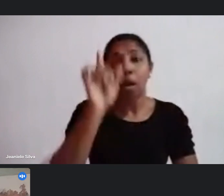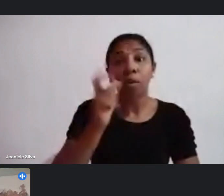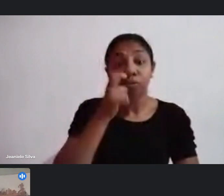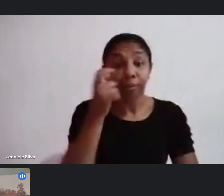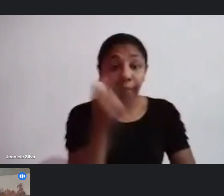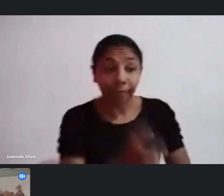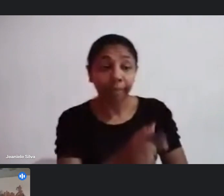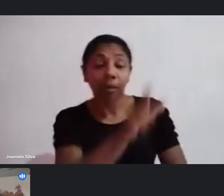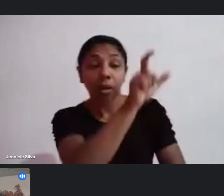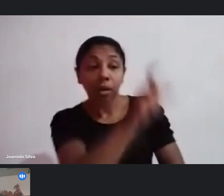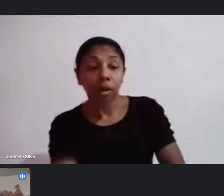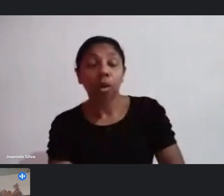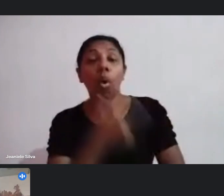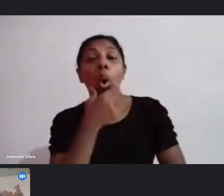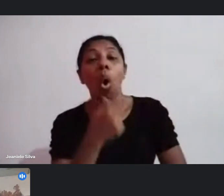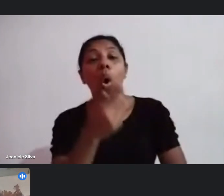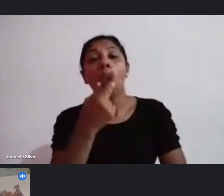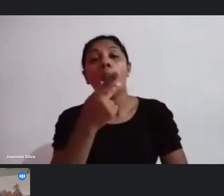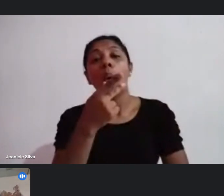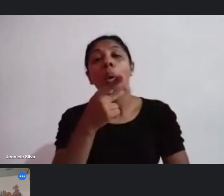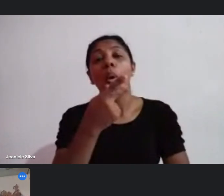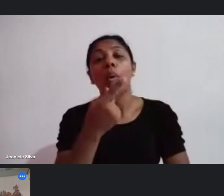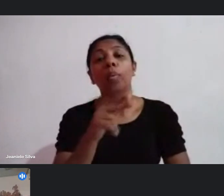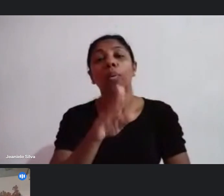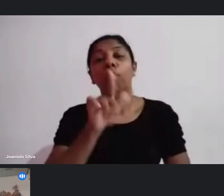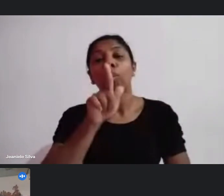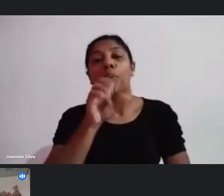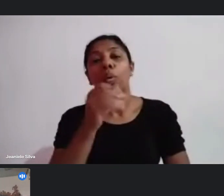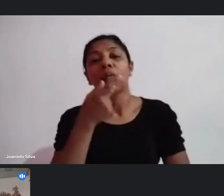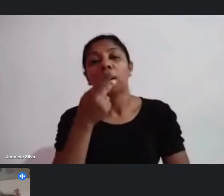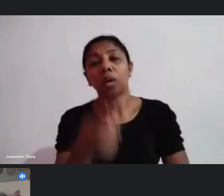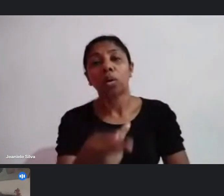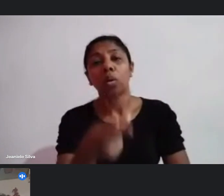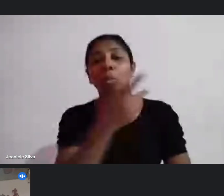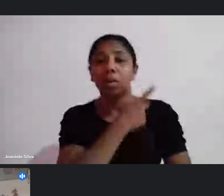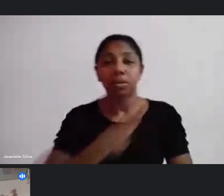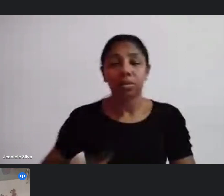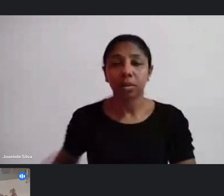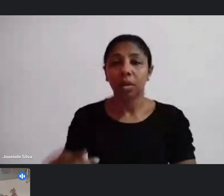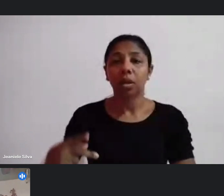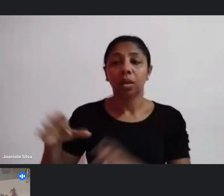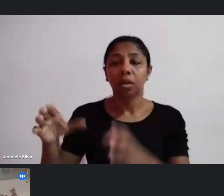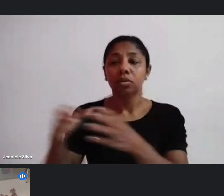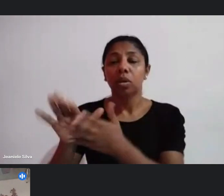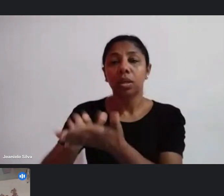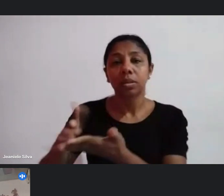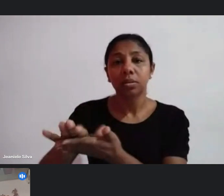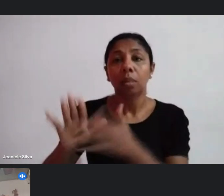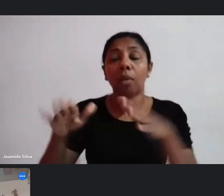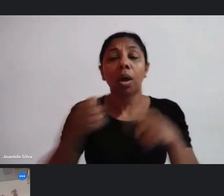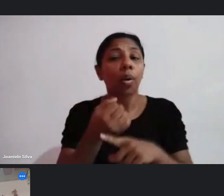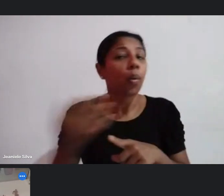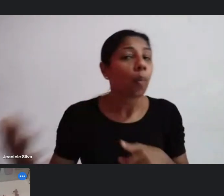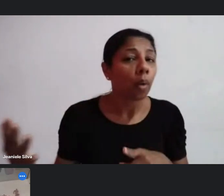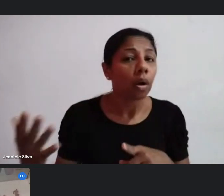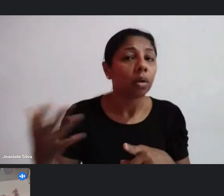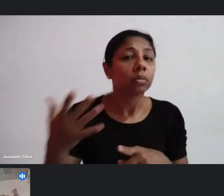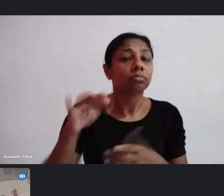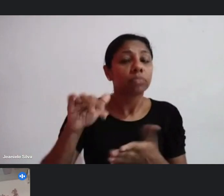como como o presidente da escola de samba do carnaval de Natal mas também tem que ter meu posicionamento enquanto secretário da liga das escolas de Rio Grande do Norte